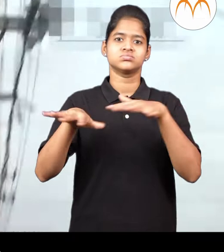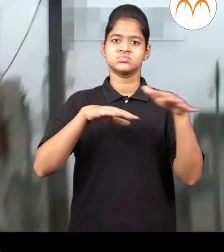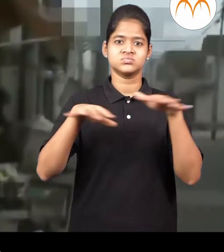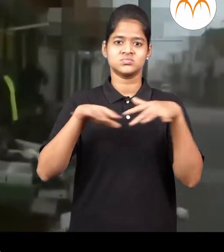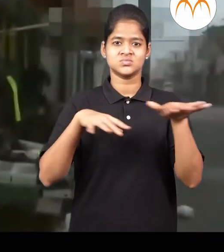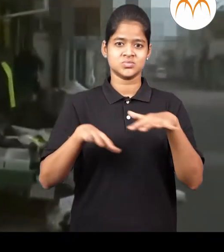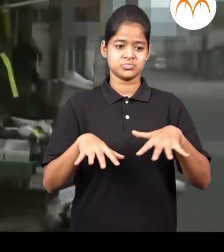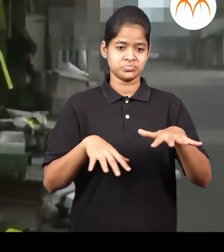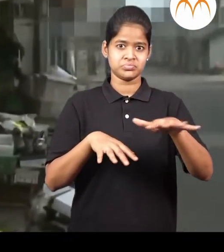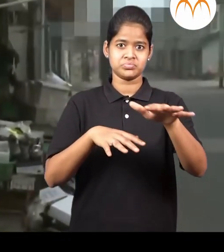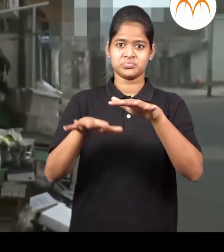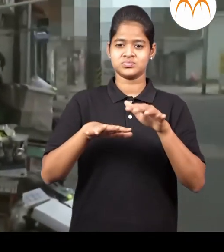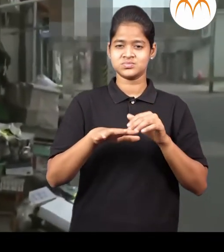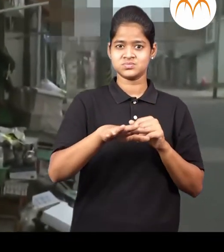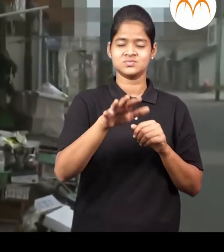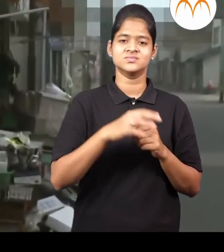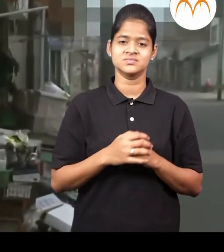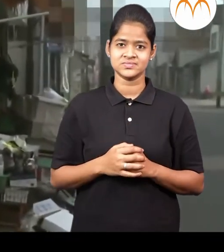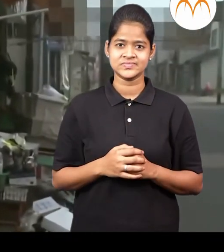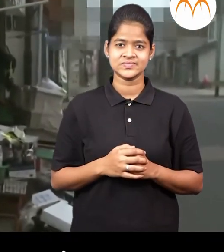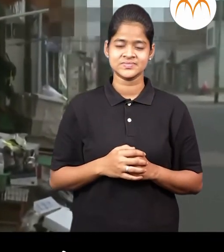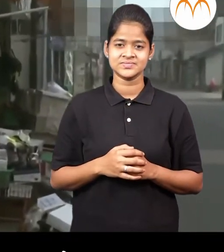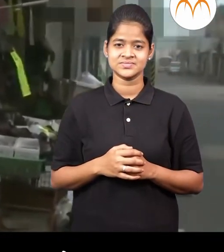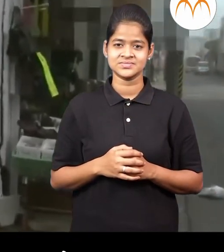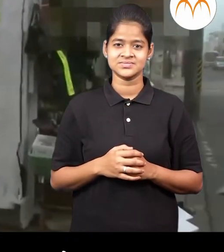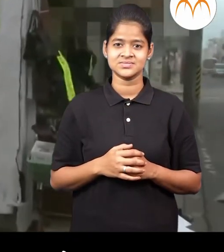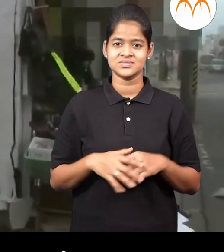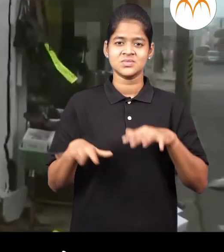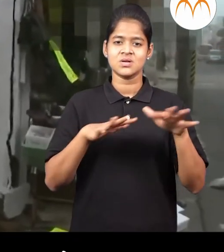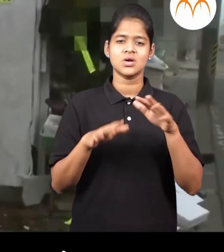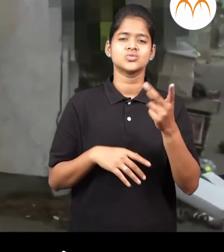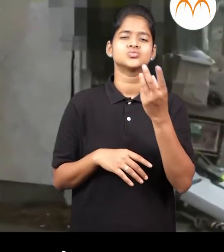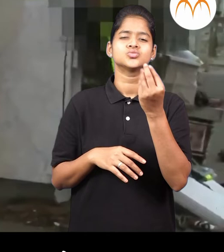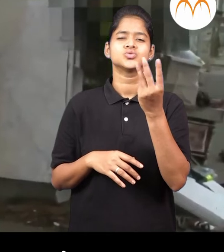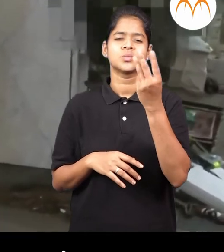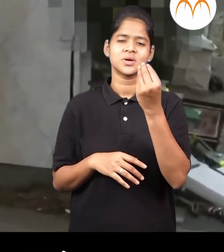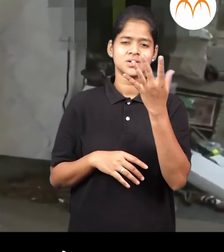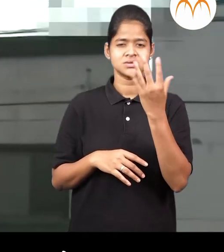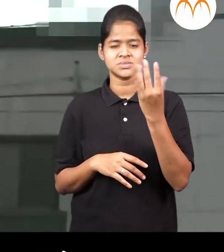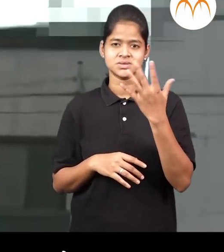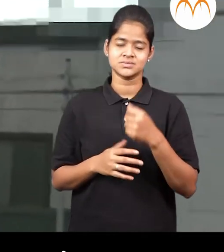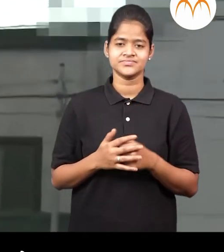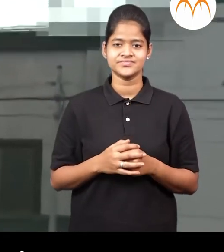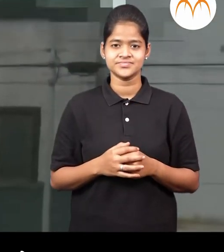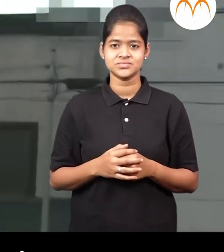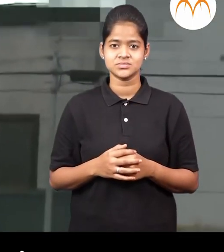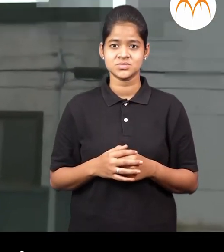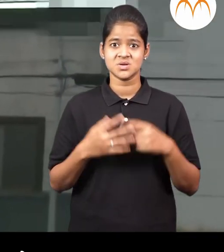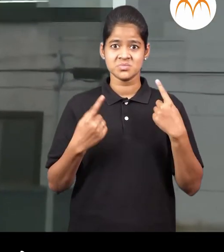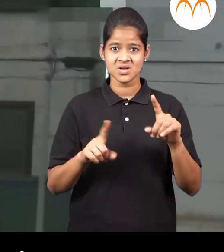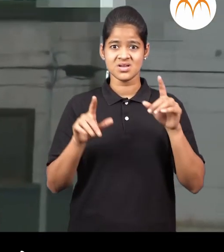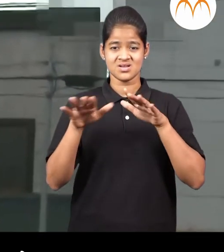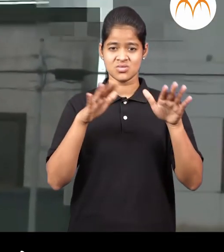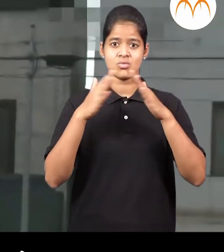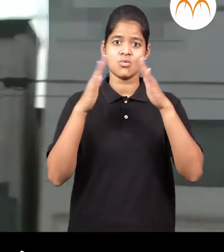पावते सगी कडे हदरी जानावताथ असा कमप काही मिनिटेच जानावतो मात्र,